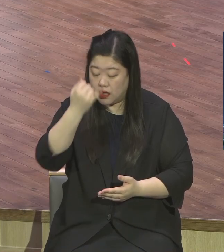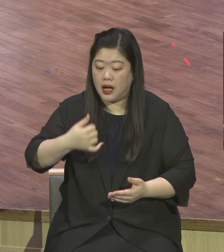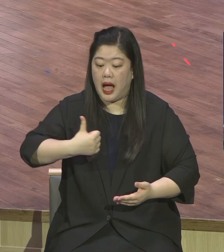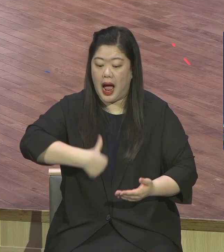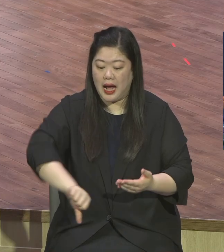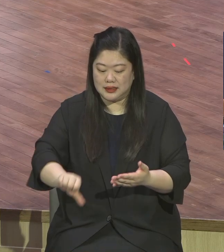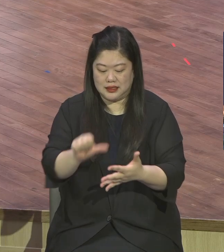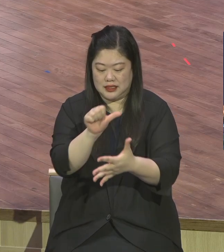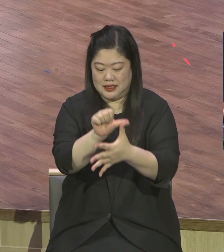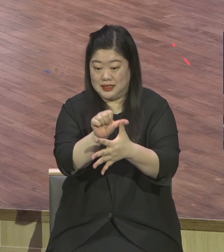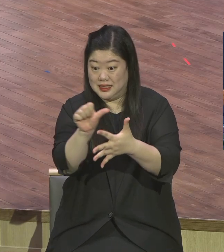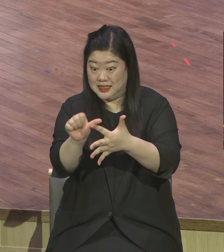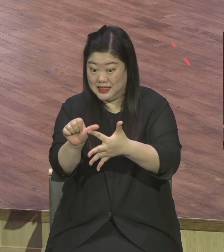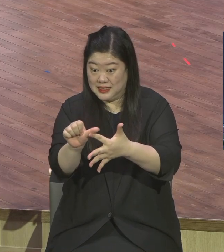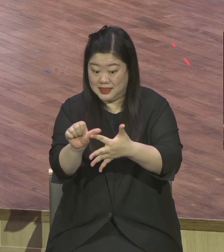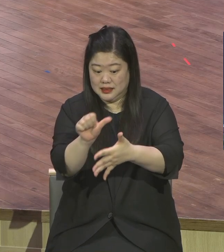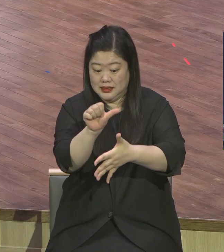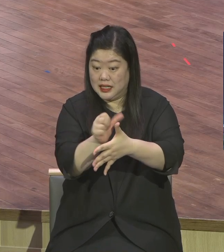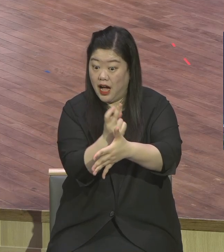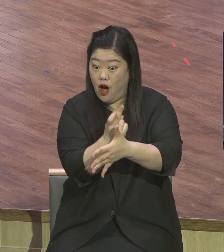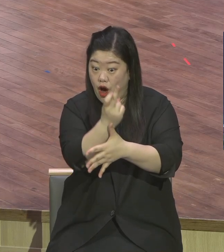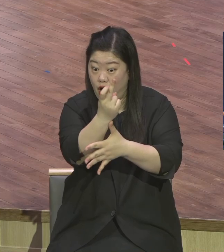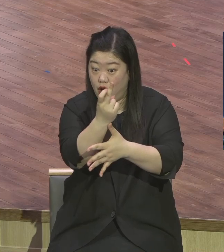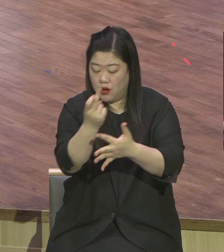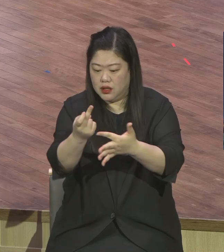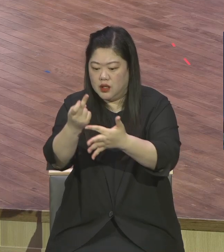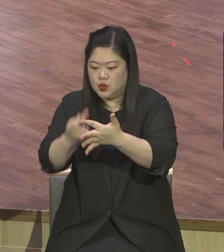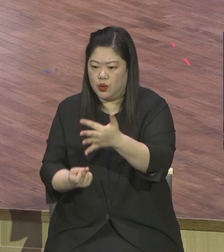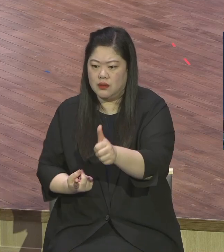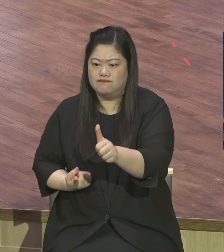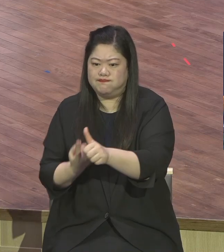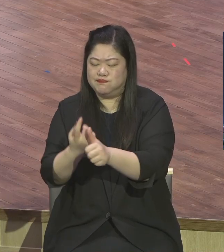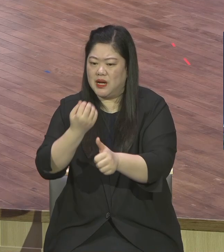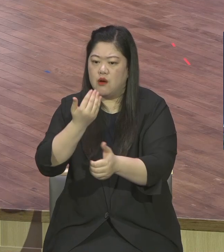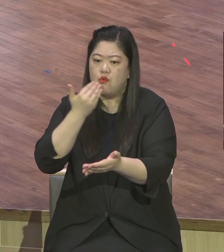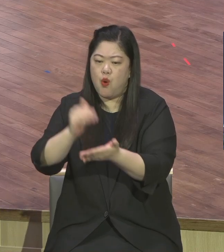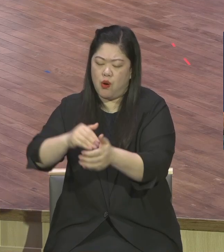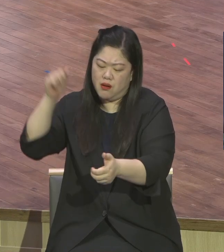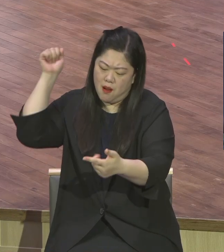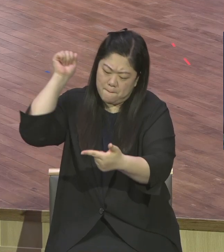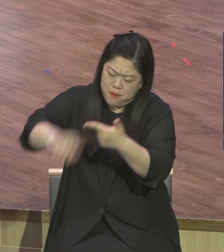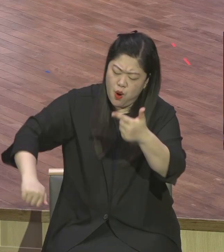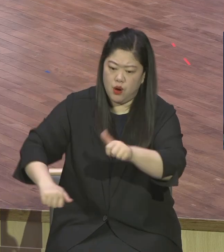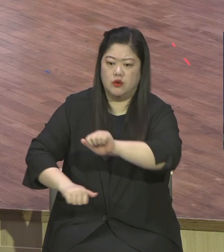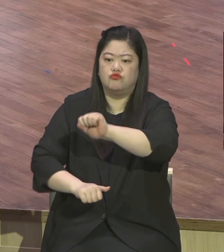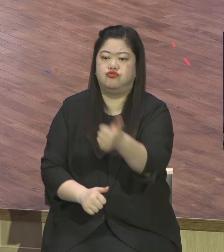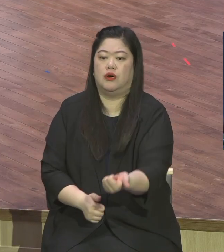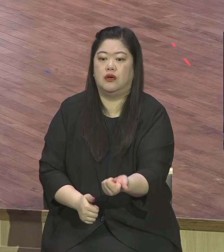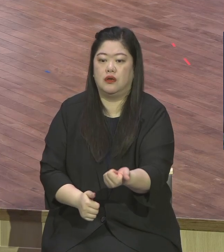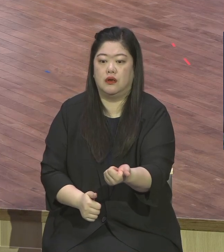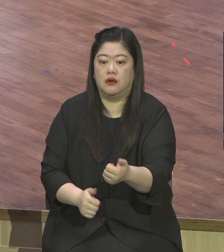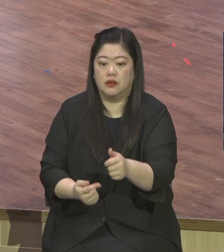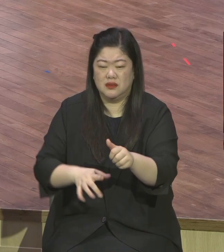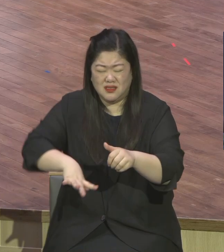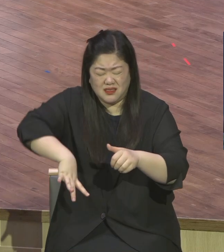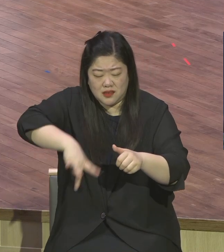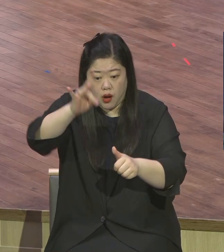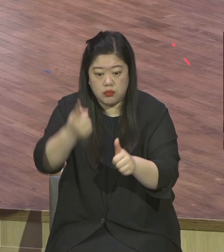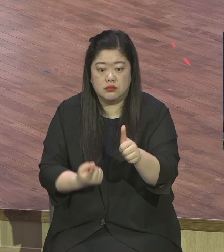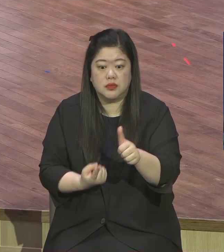하나님의 축복을 다 놓치고 원죄 속에 있는 모든 죄악을 여기서